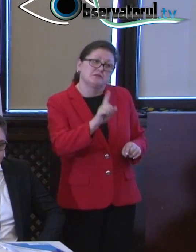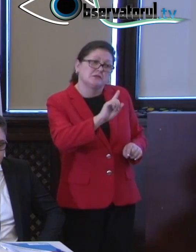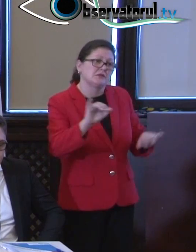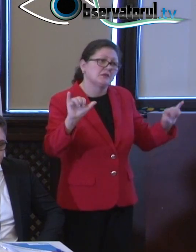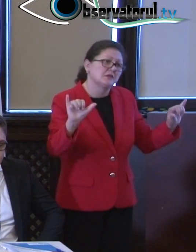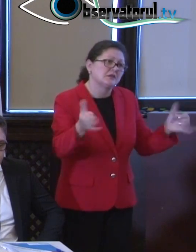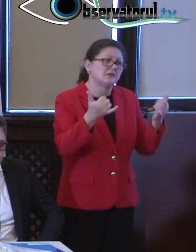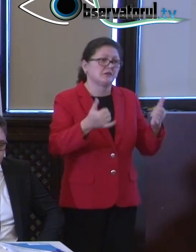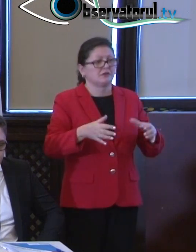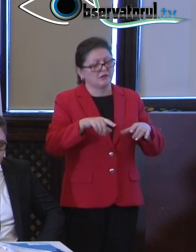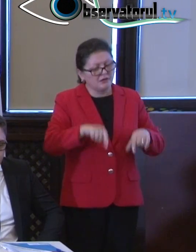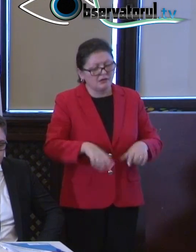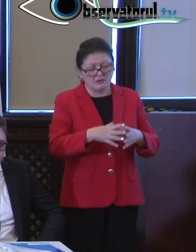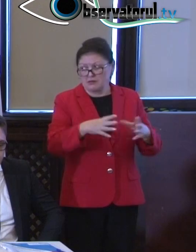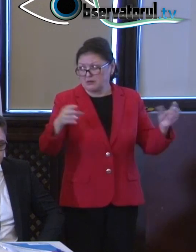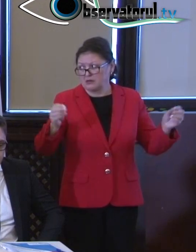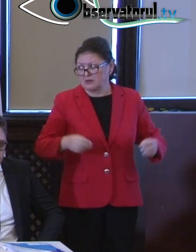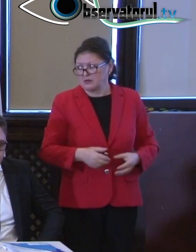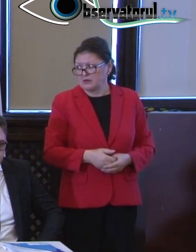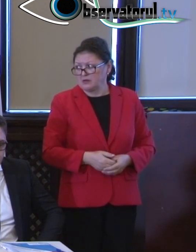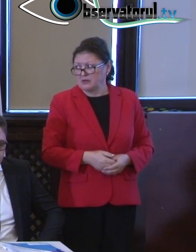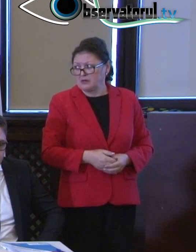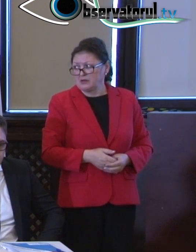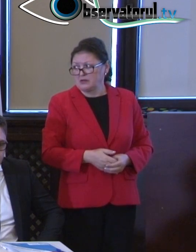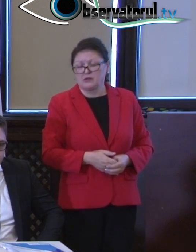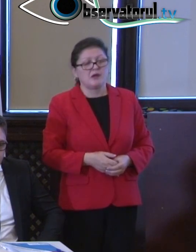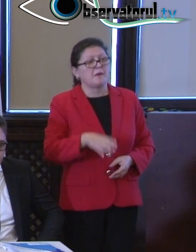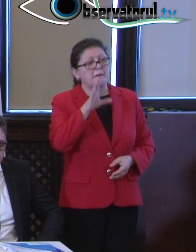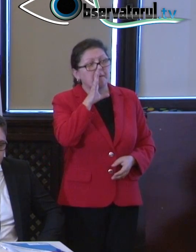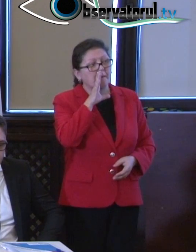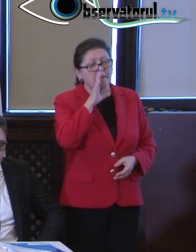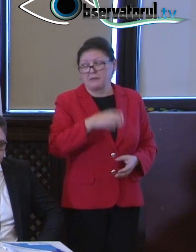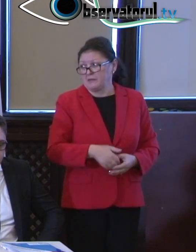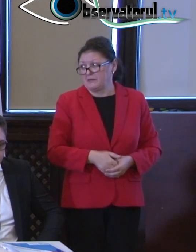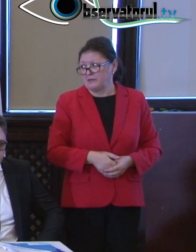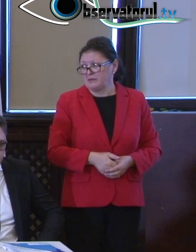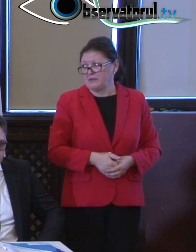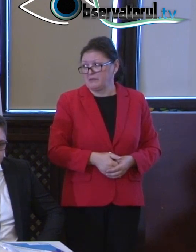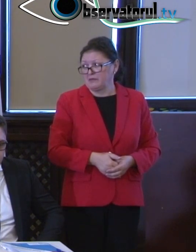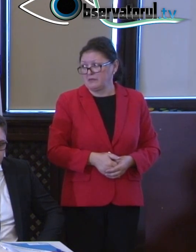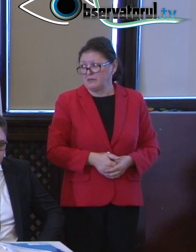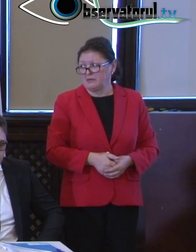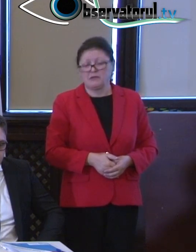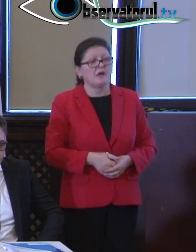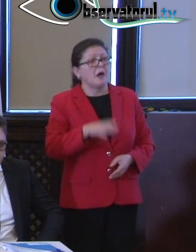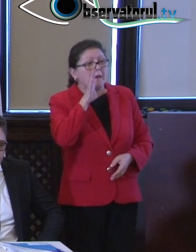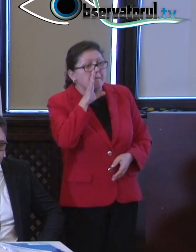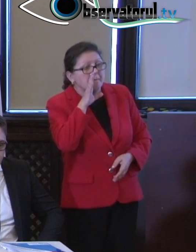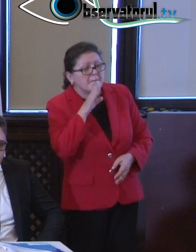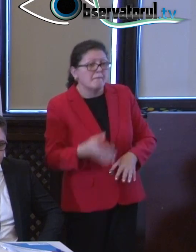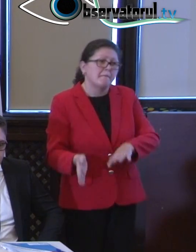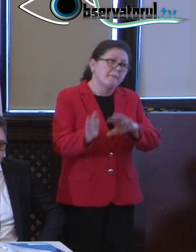Deși tocmai de curând am avut o pățanie cu mama care din nefericire s-a căzut din cărucior.